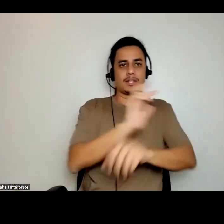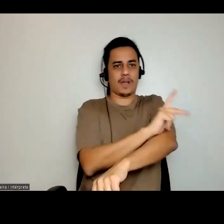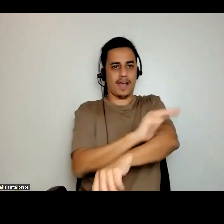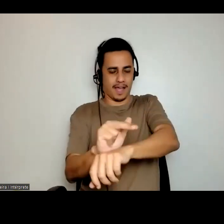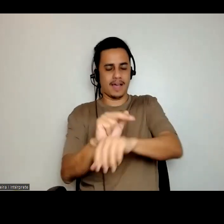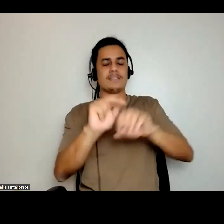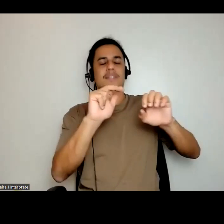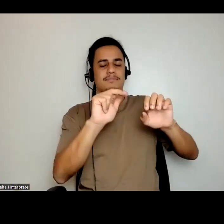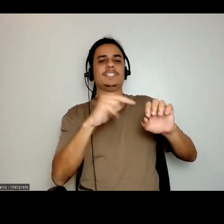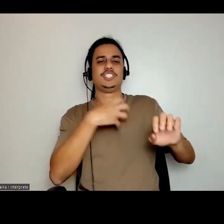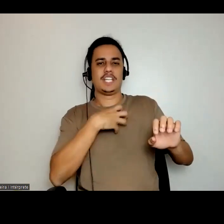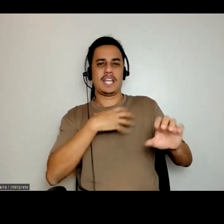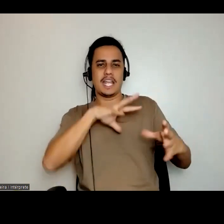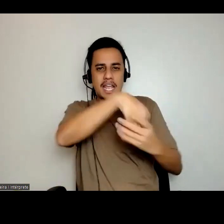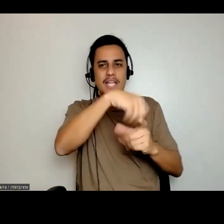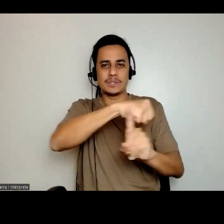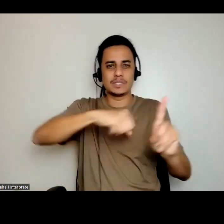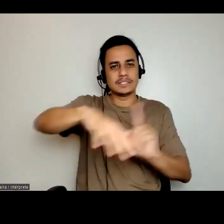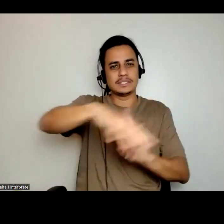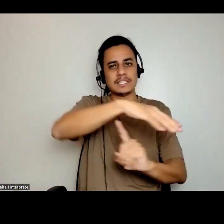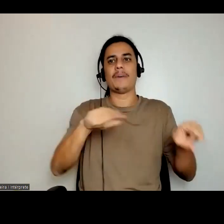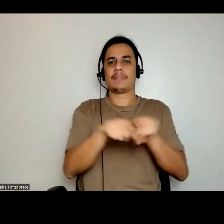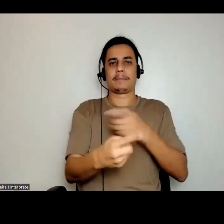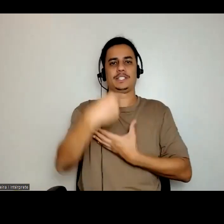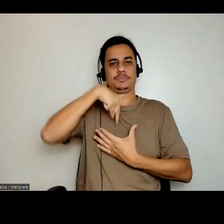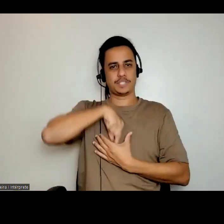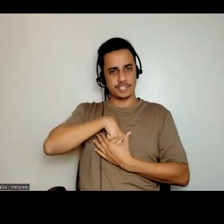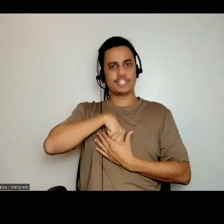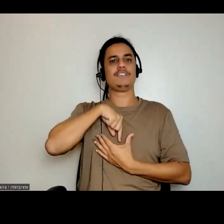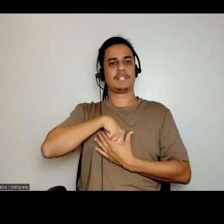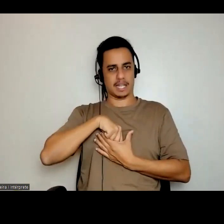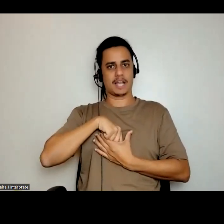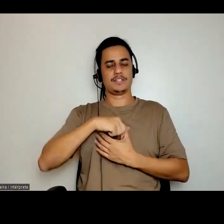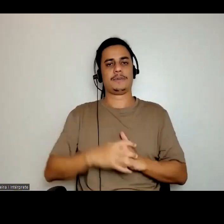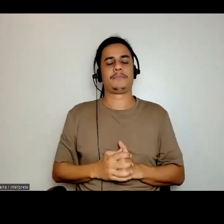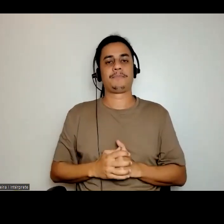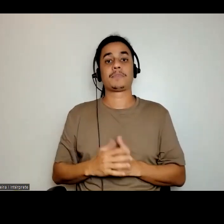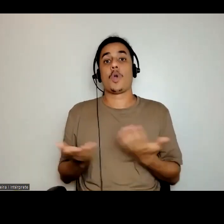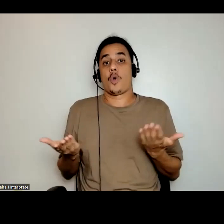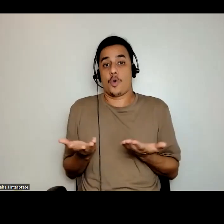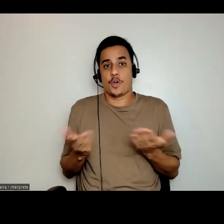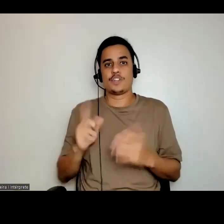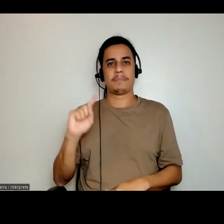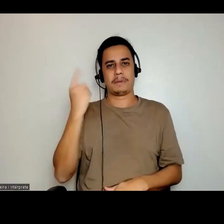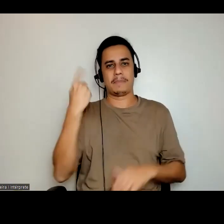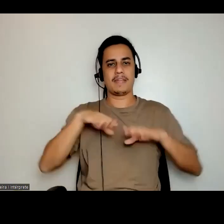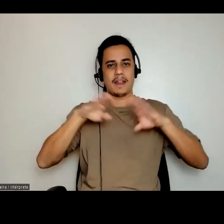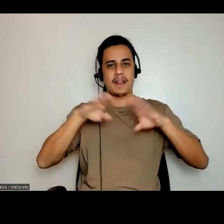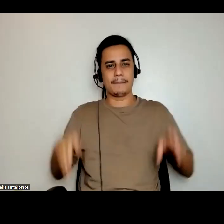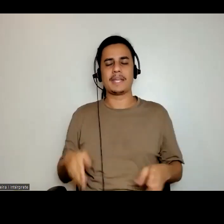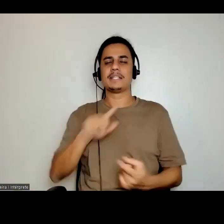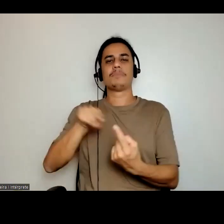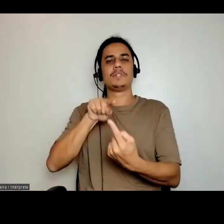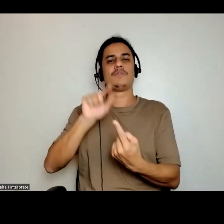sociais e subjetividades. Essa primeira mesa virtual propõe a escuta de representantes de grupos racializados